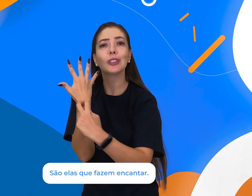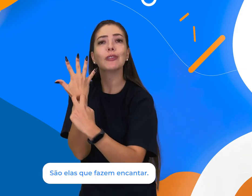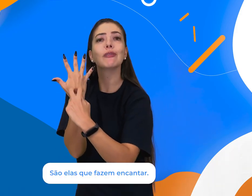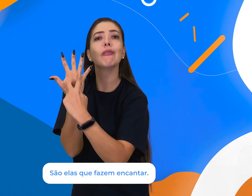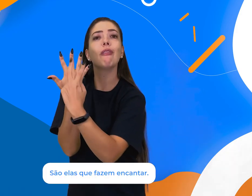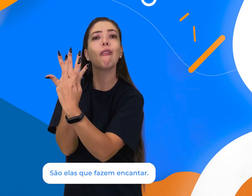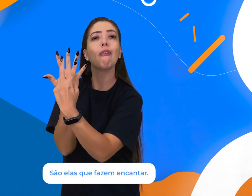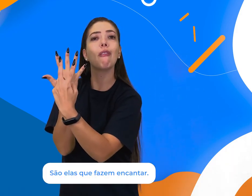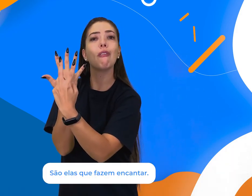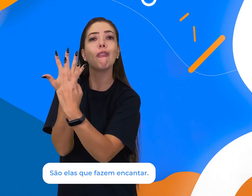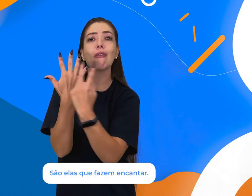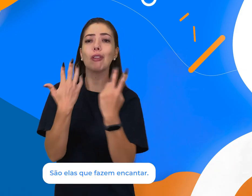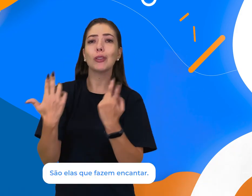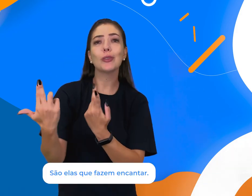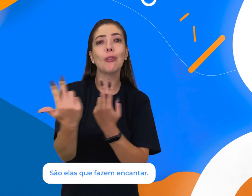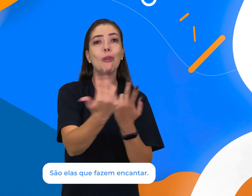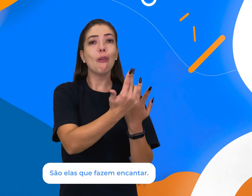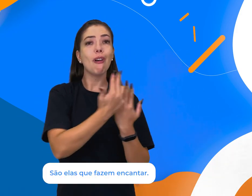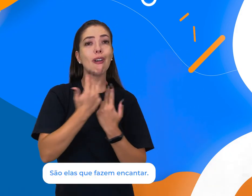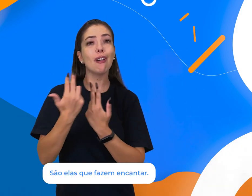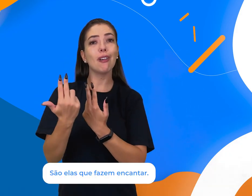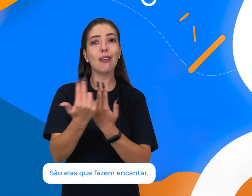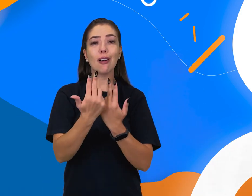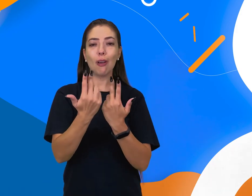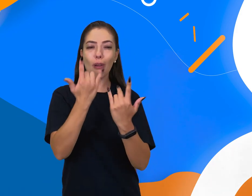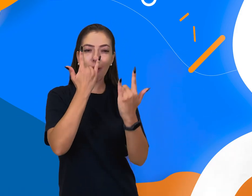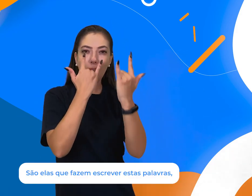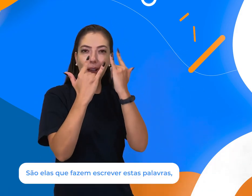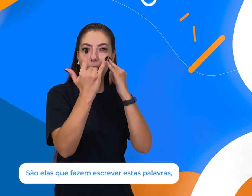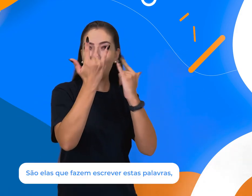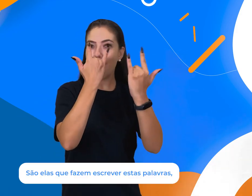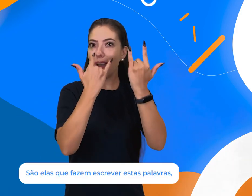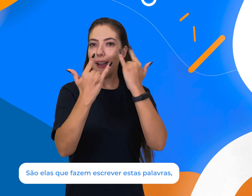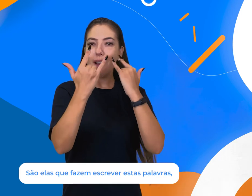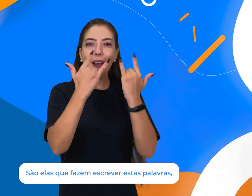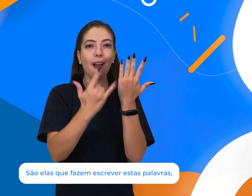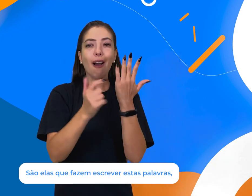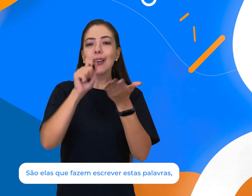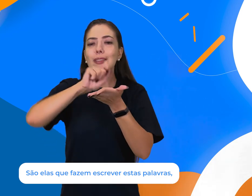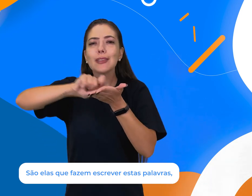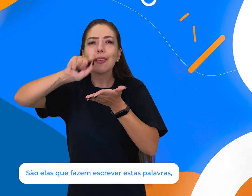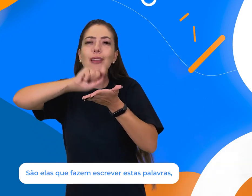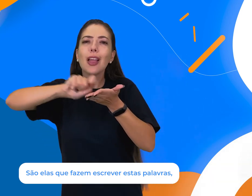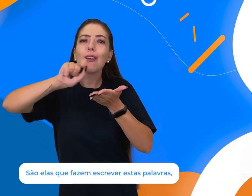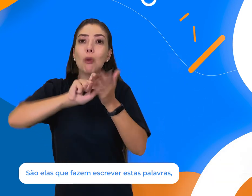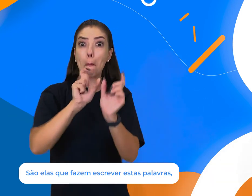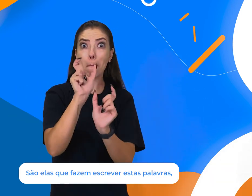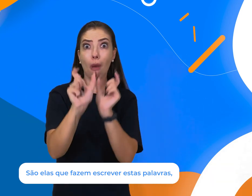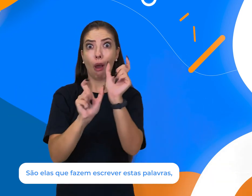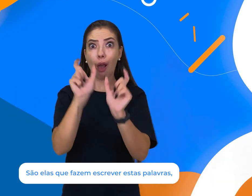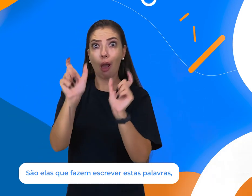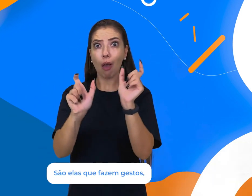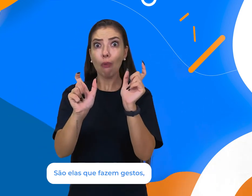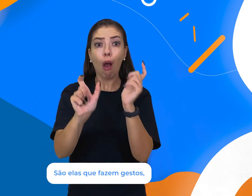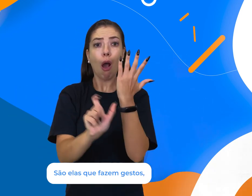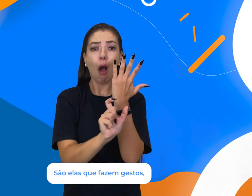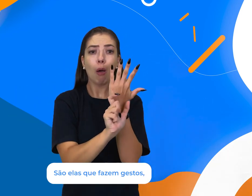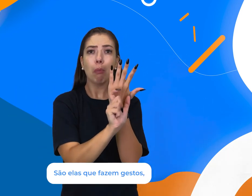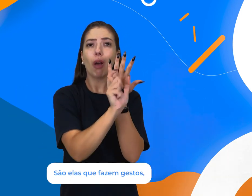São elas que fazem encantar. São elas que fazem escrever essas palavras. São elas que